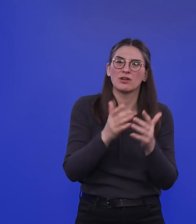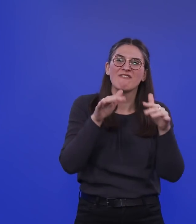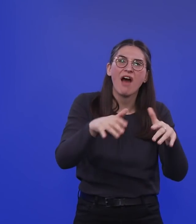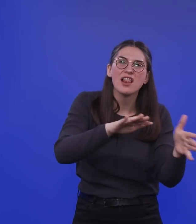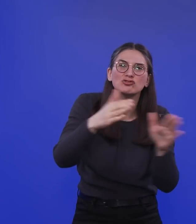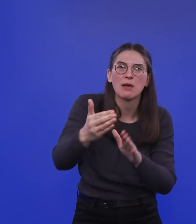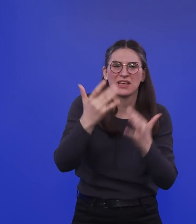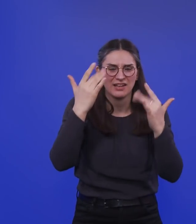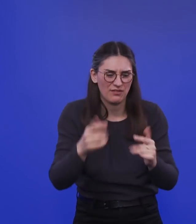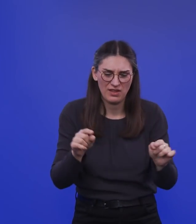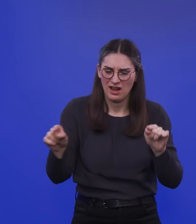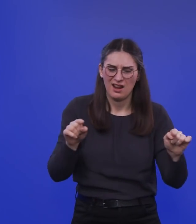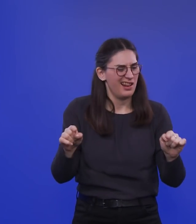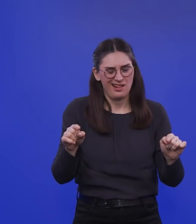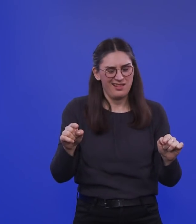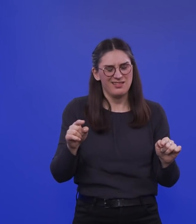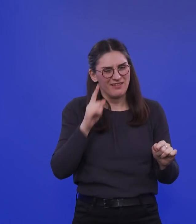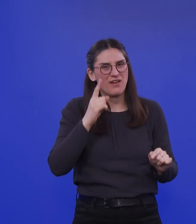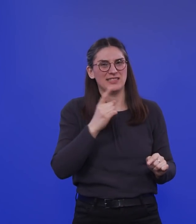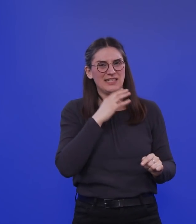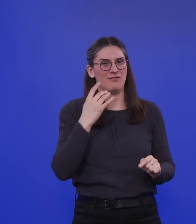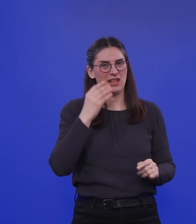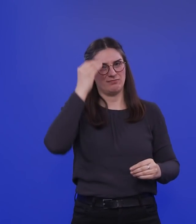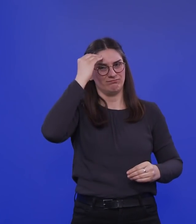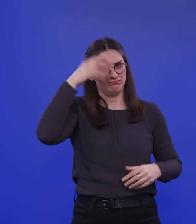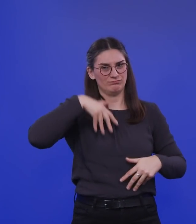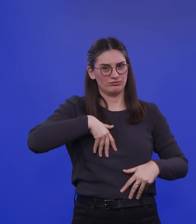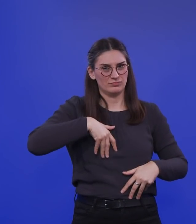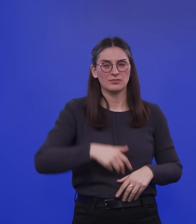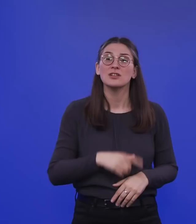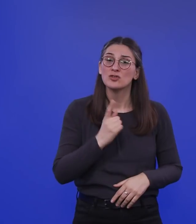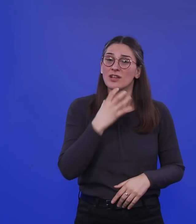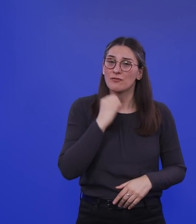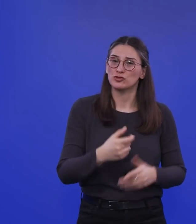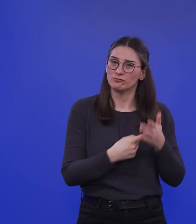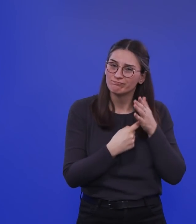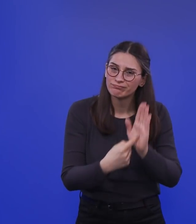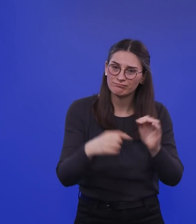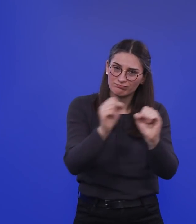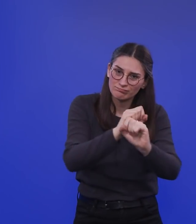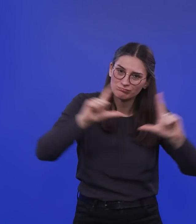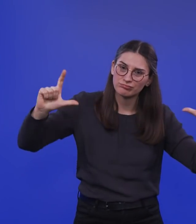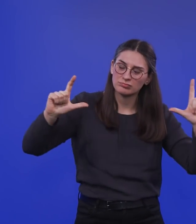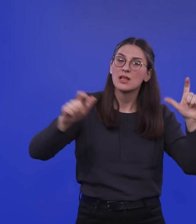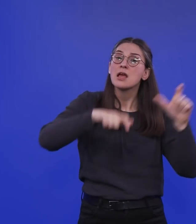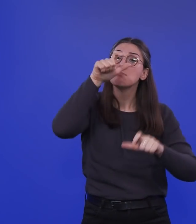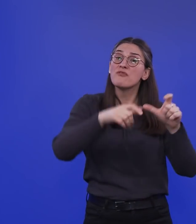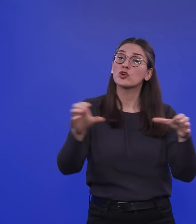einfach jetzt doch mal ein kleines Szenario vielleicht am Schluss noch mal nennen zu einer Bevölkerungsgruppe, die vielleicht noch